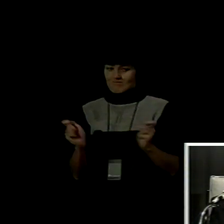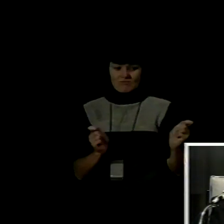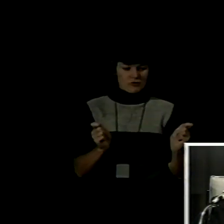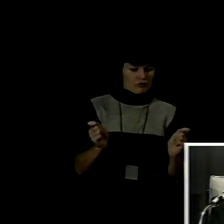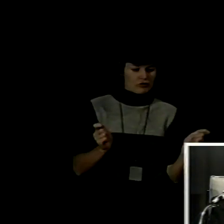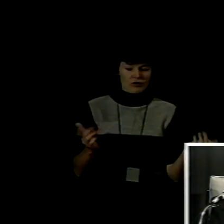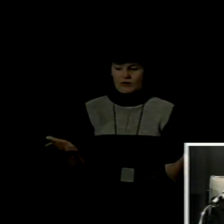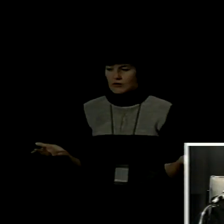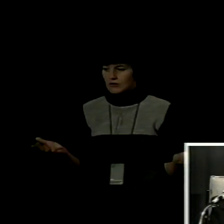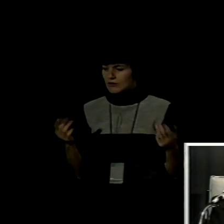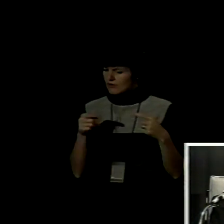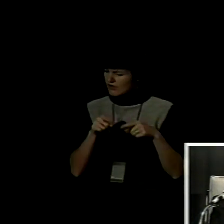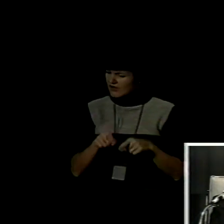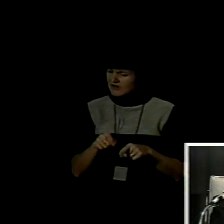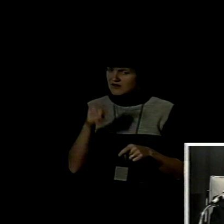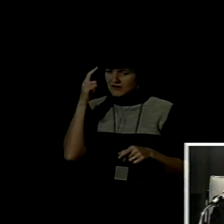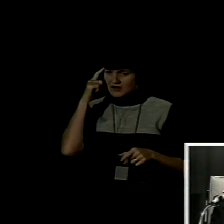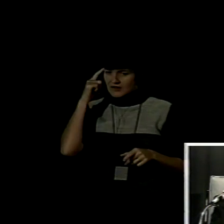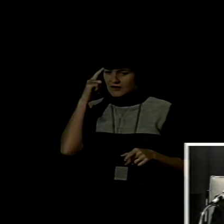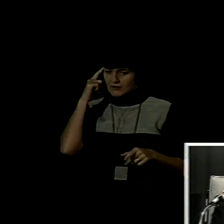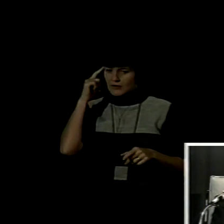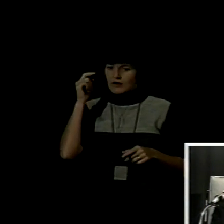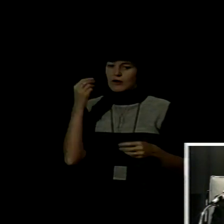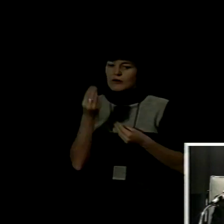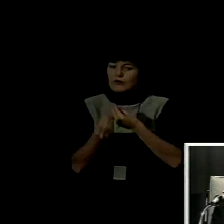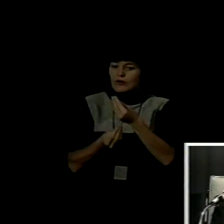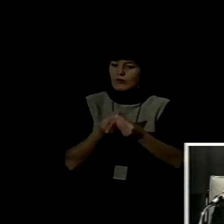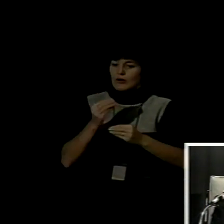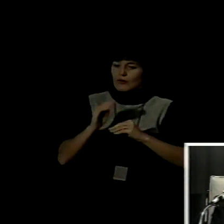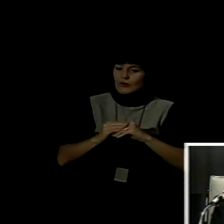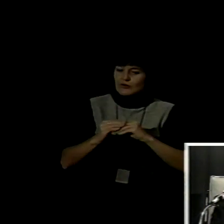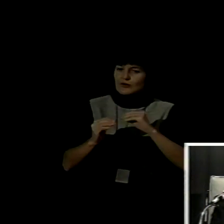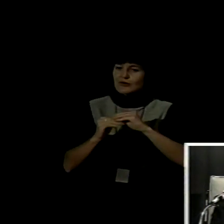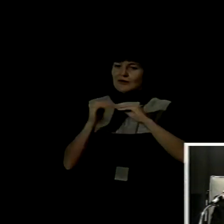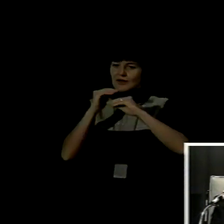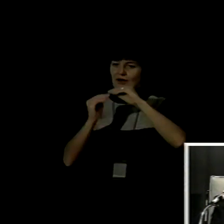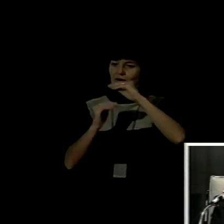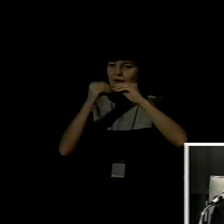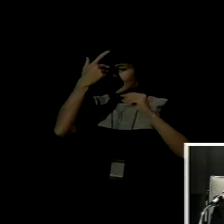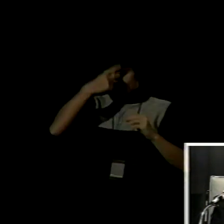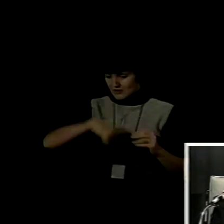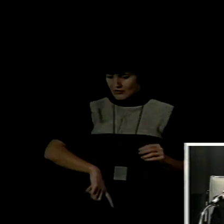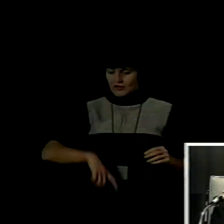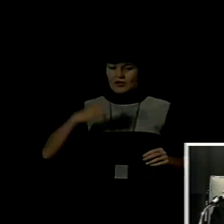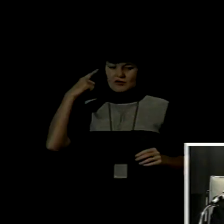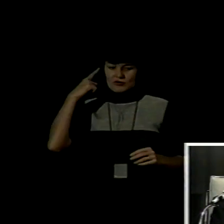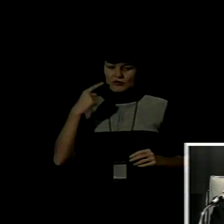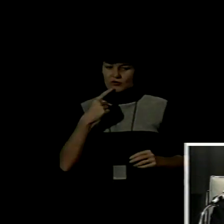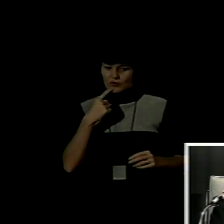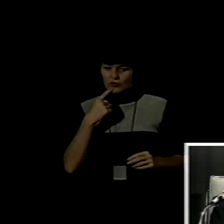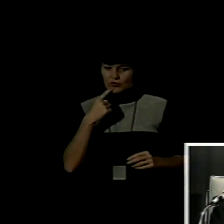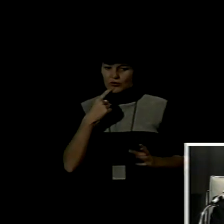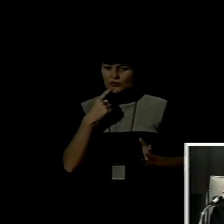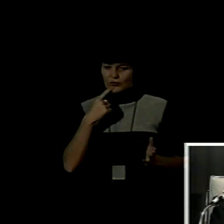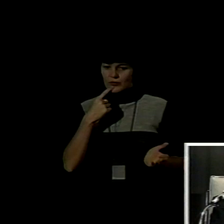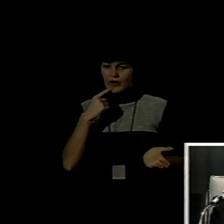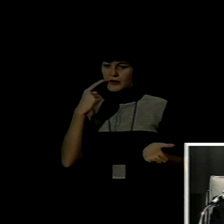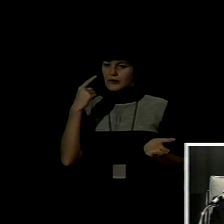reconstrucción de las identidades de las personas sordas en el marco de un proceso socio histórico permitirá romper las